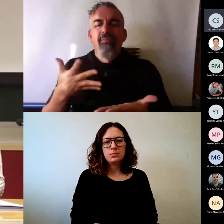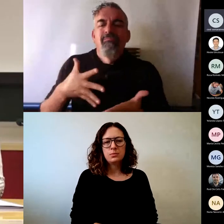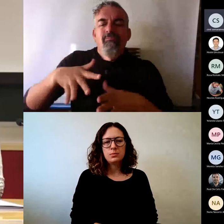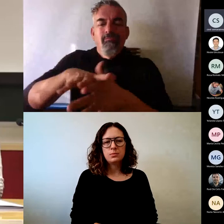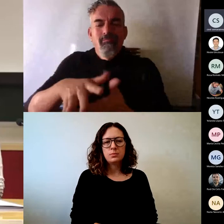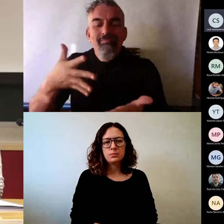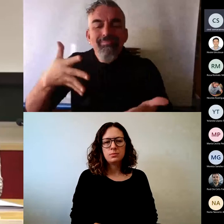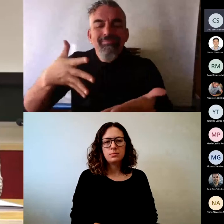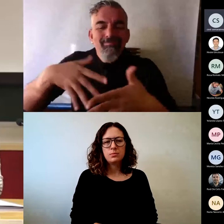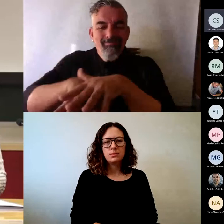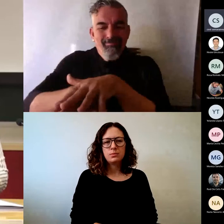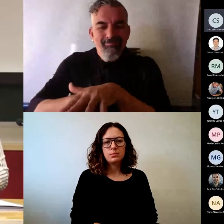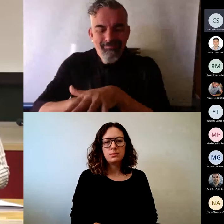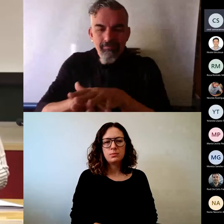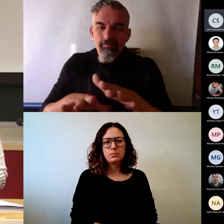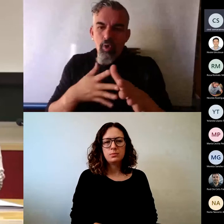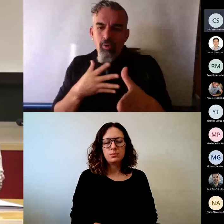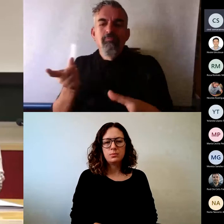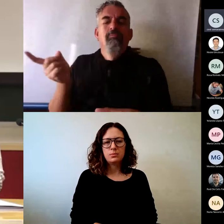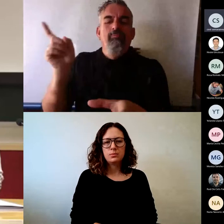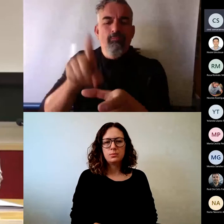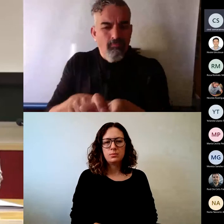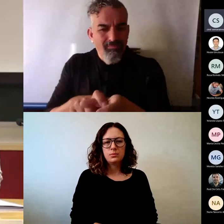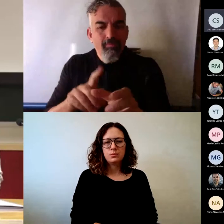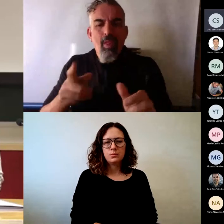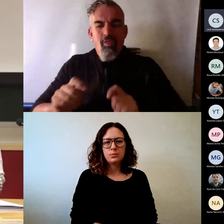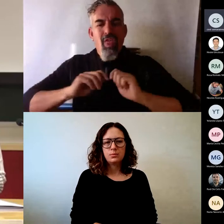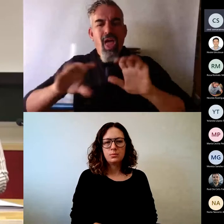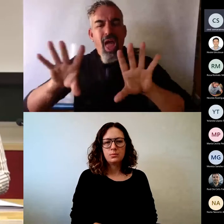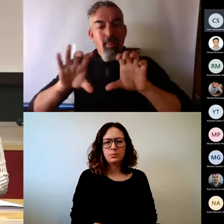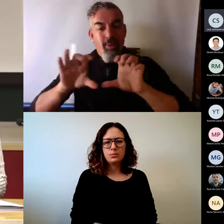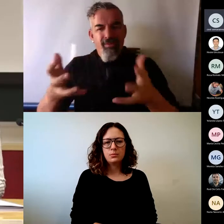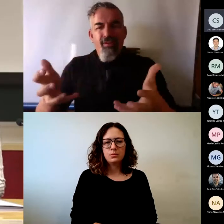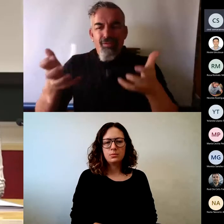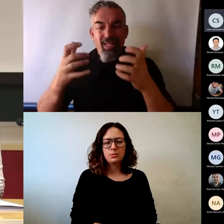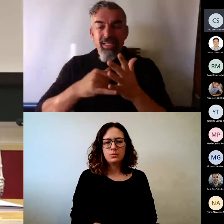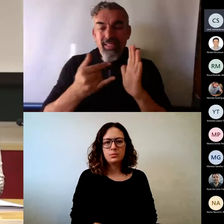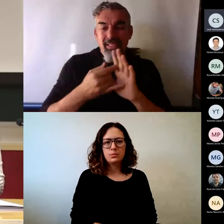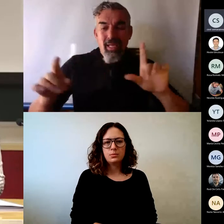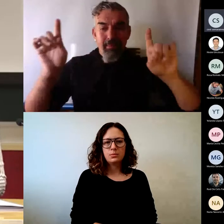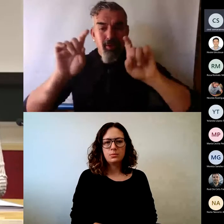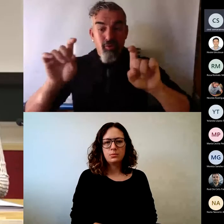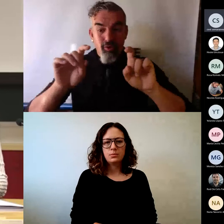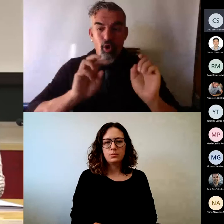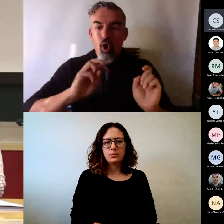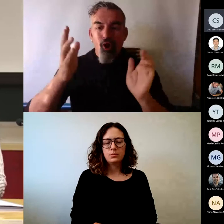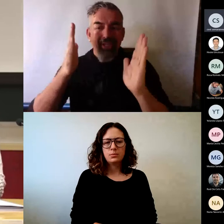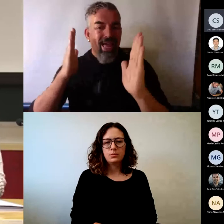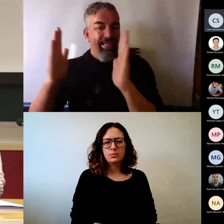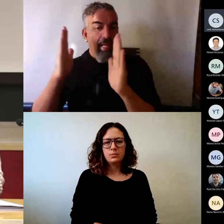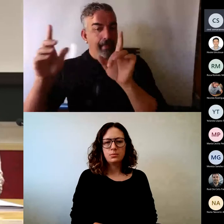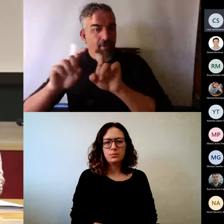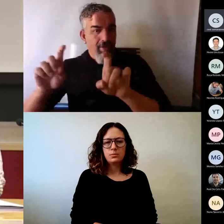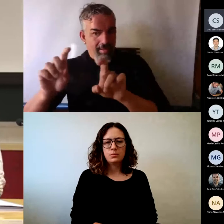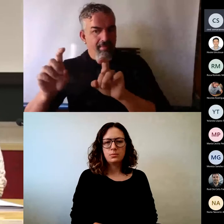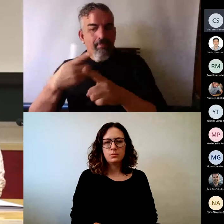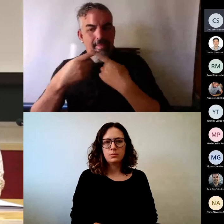aprender. Entonces, es una de las ventajas de esta etapa de nuestro sistema educativo. En otras etapas es diferente. Aquí tenemos ese punto fuerte.